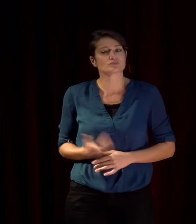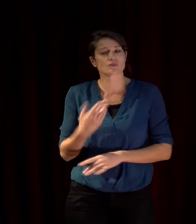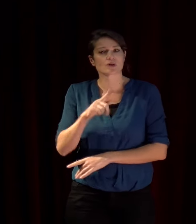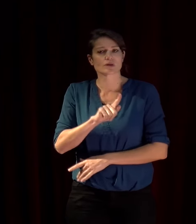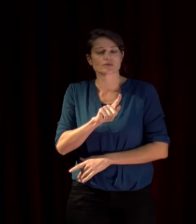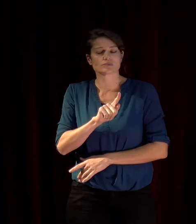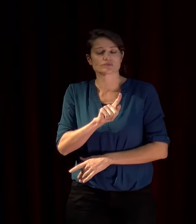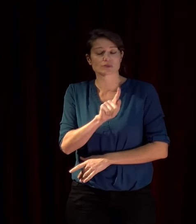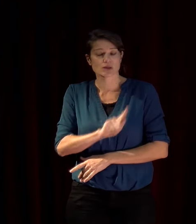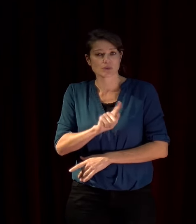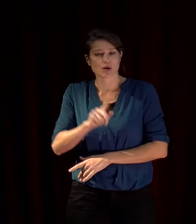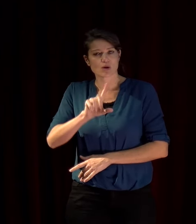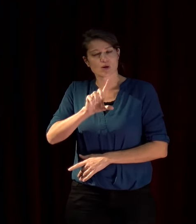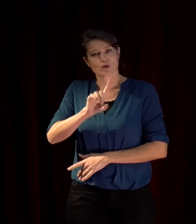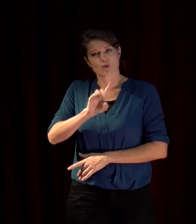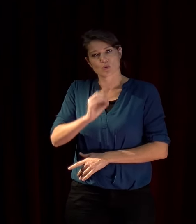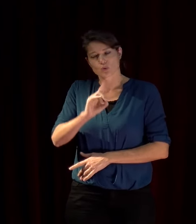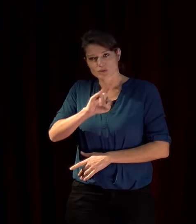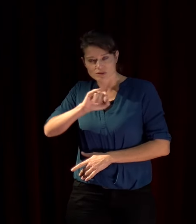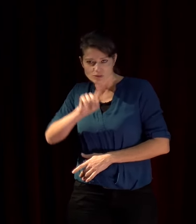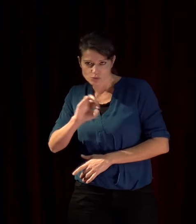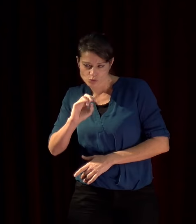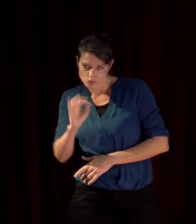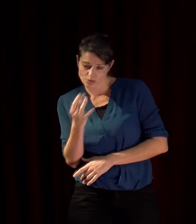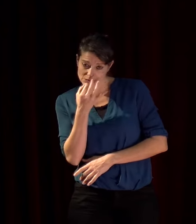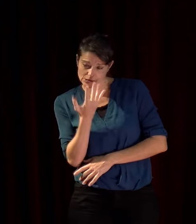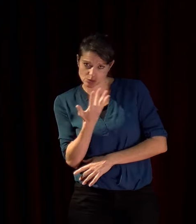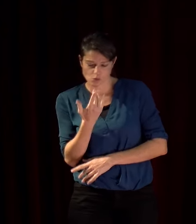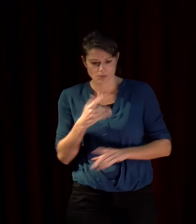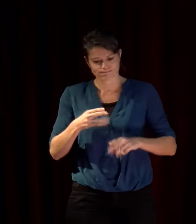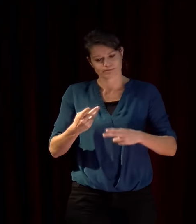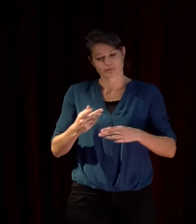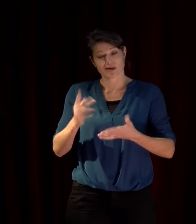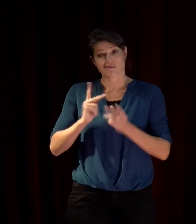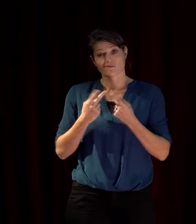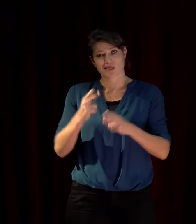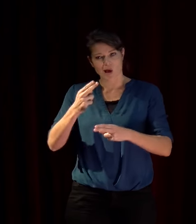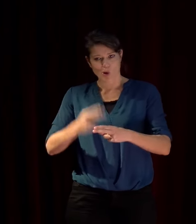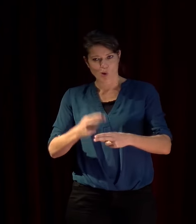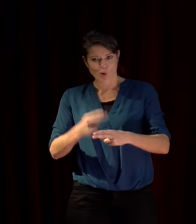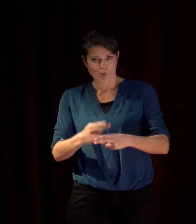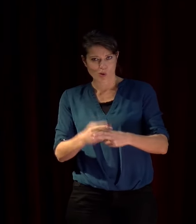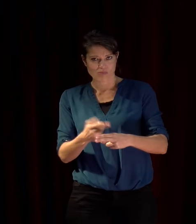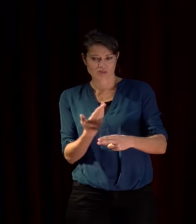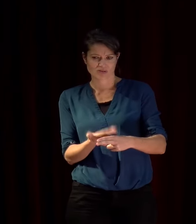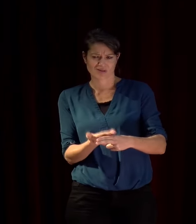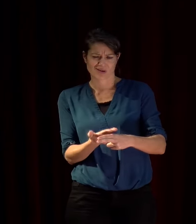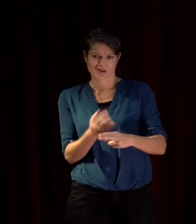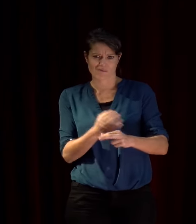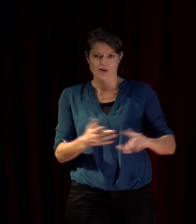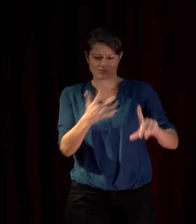que Rome est peut-être ce que la Méditerranée a produit de moins méditerranéens